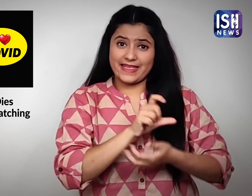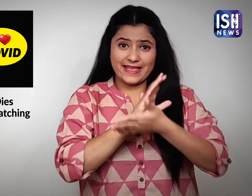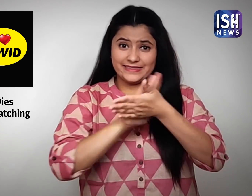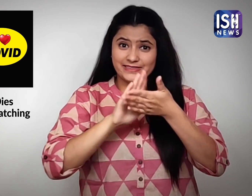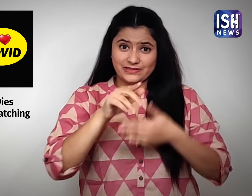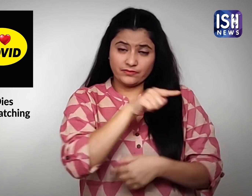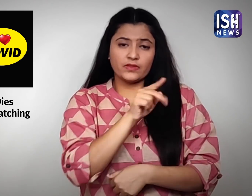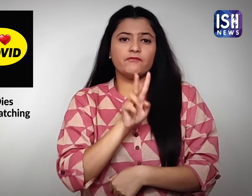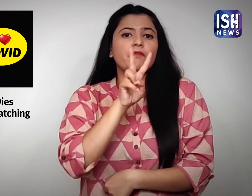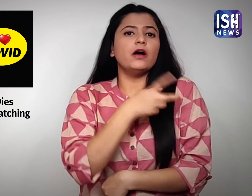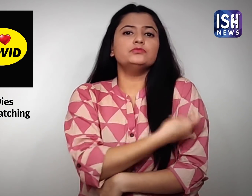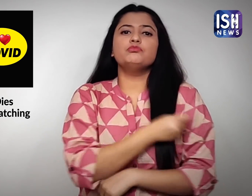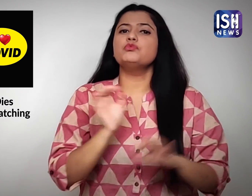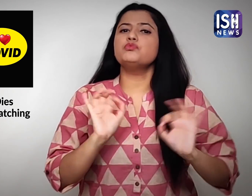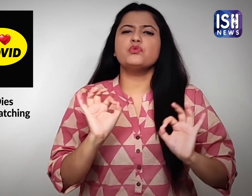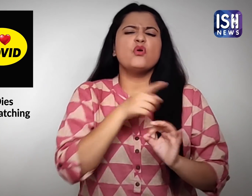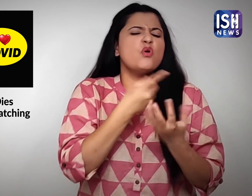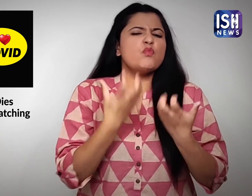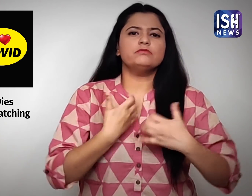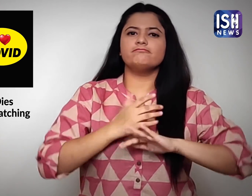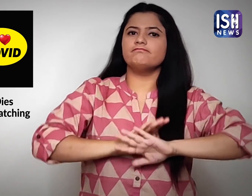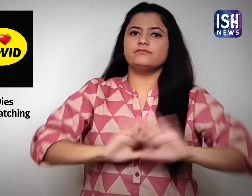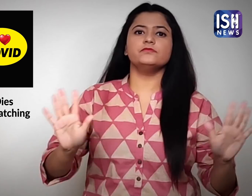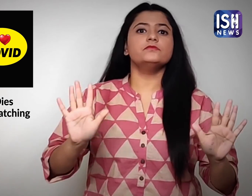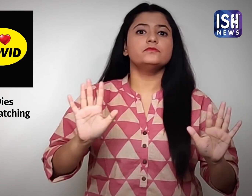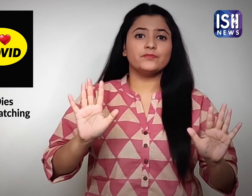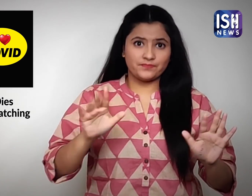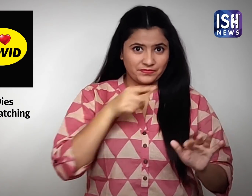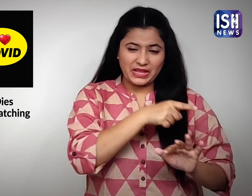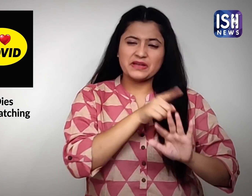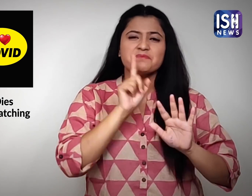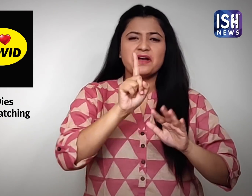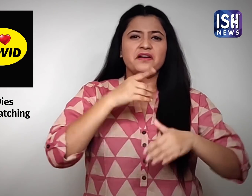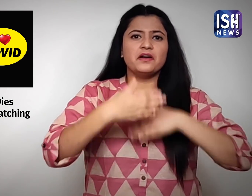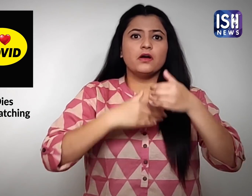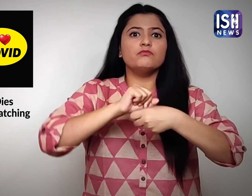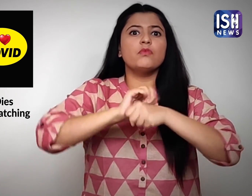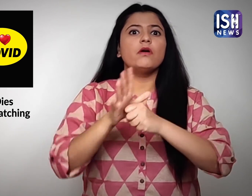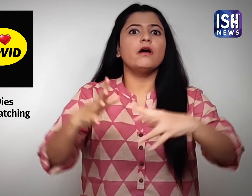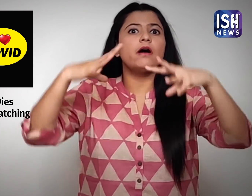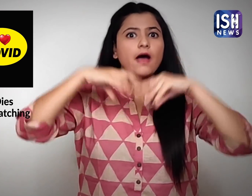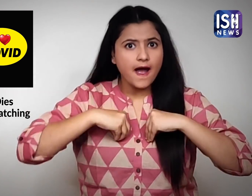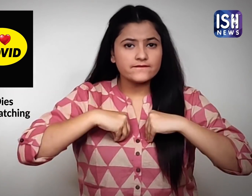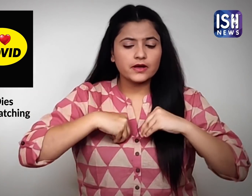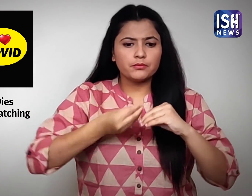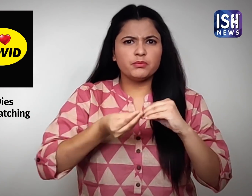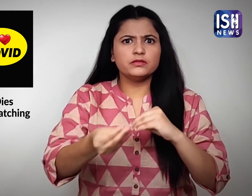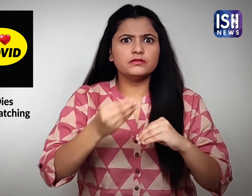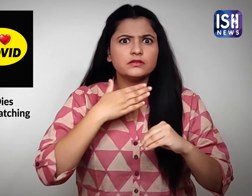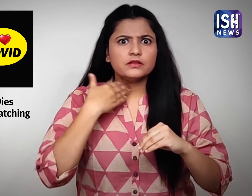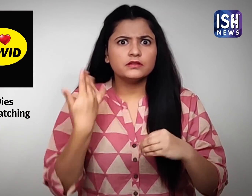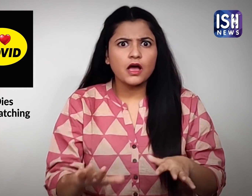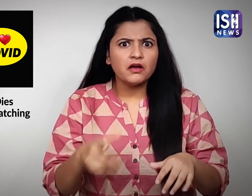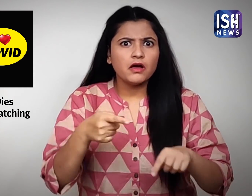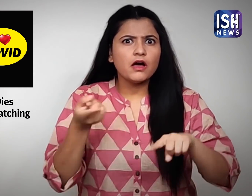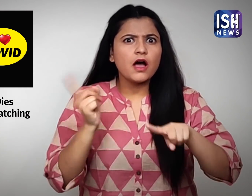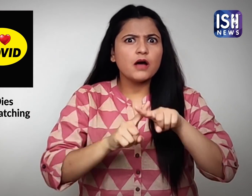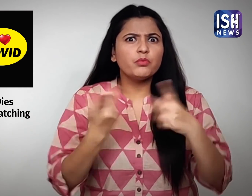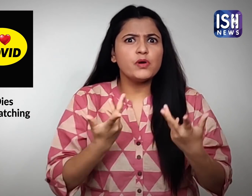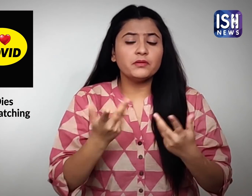उसका टीका करन नहीं हुआ था और वह टीका नहीं लेना चाहती थी हालाकि उन्हें कुरोना हो गया और उनका निधन हो गया क्या